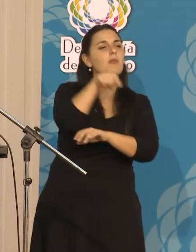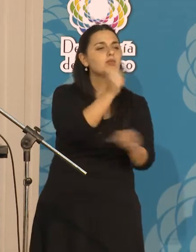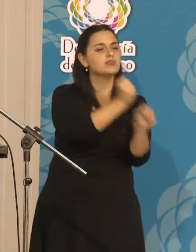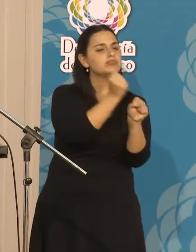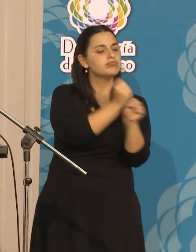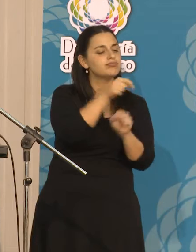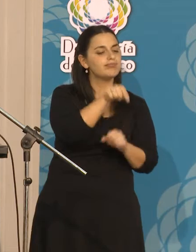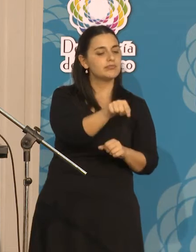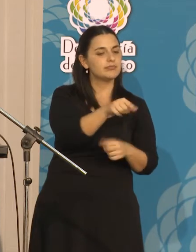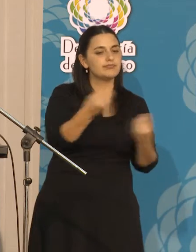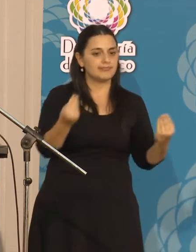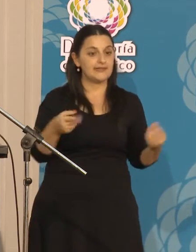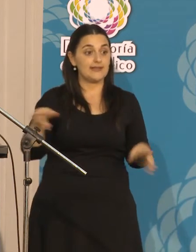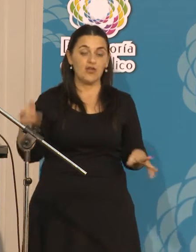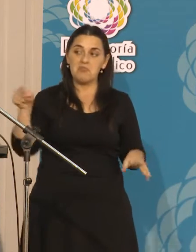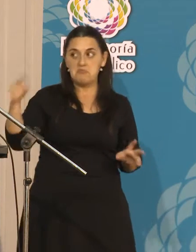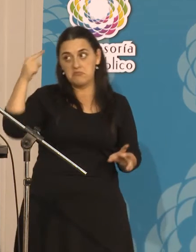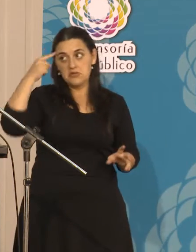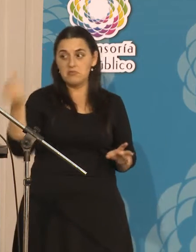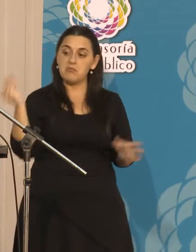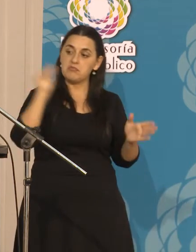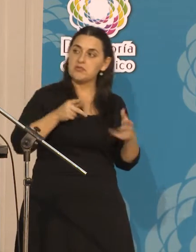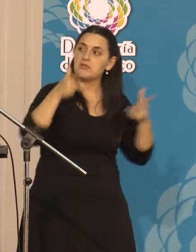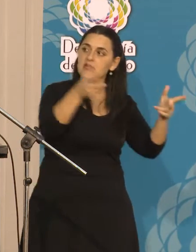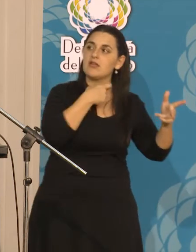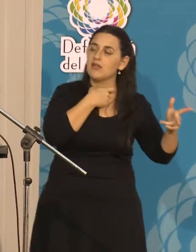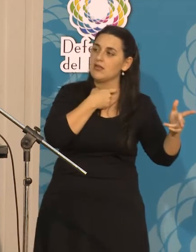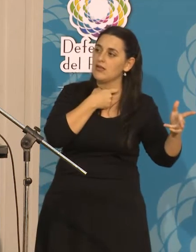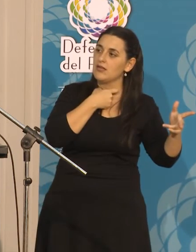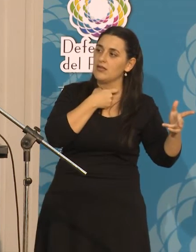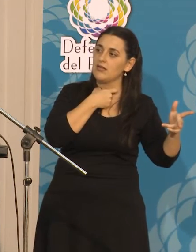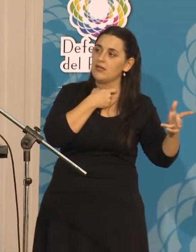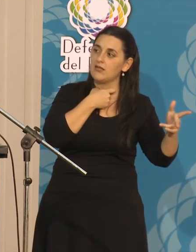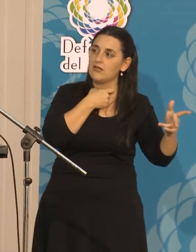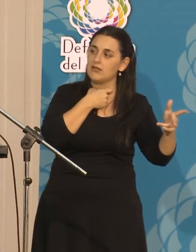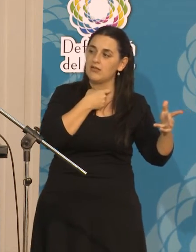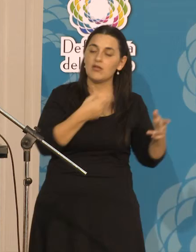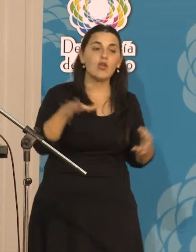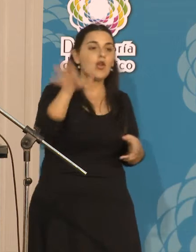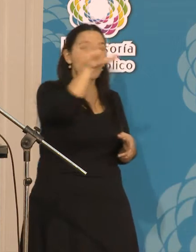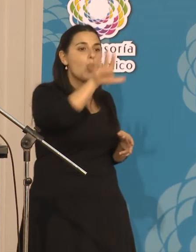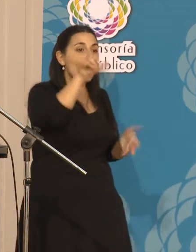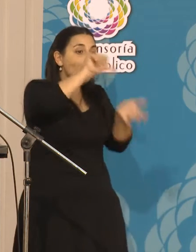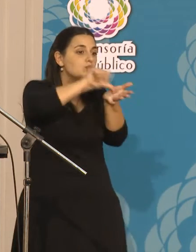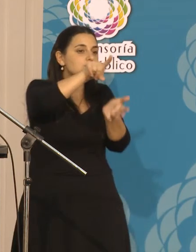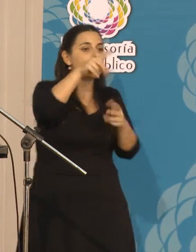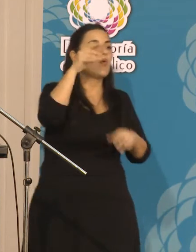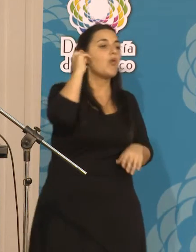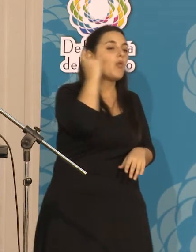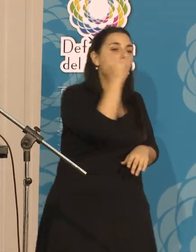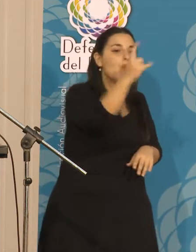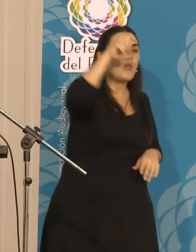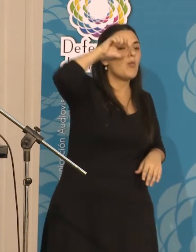En Formosa, por ejemplo, en Güemes, en Villa General Güemes, más o menos a